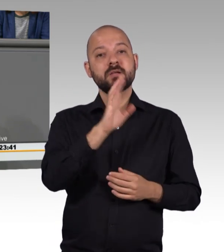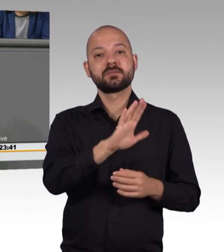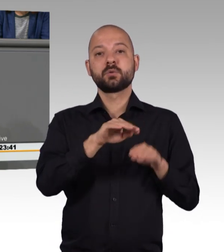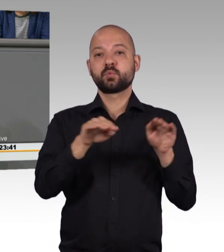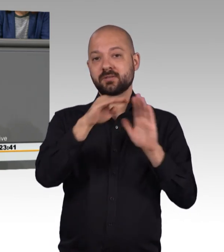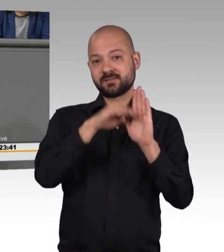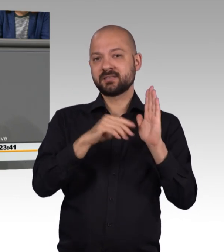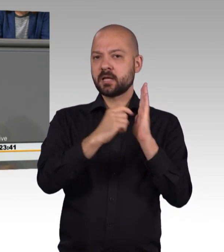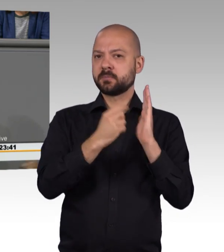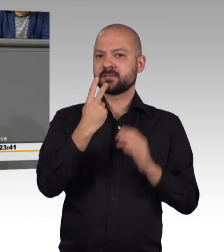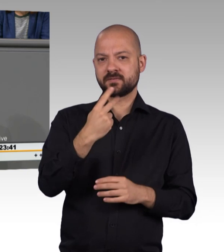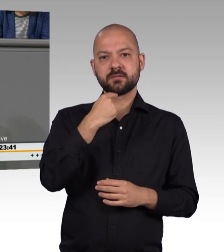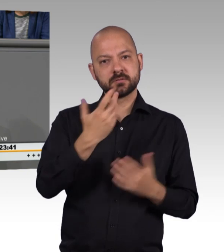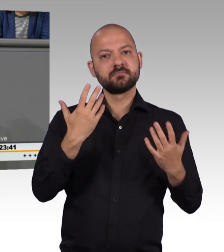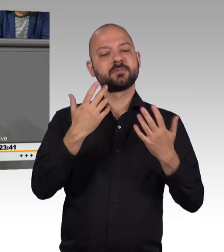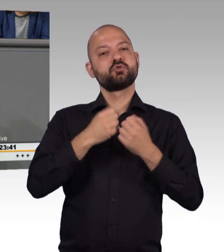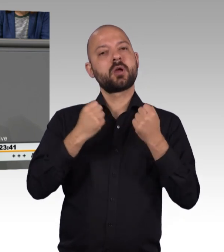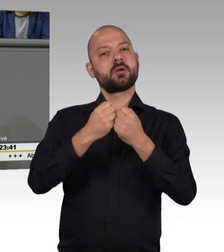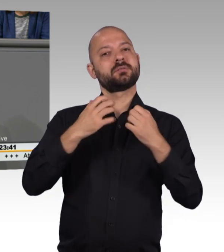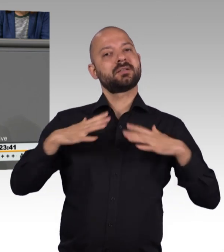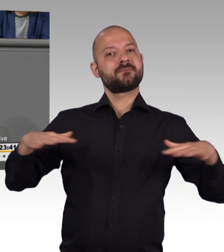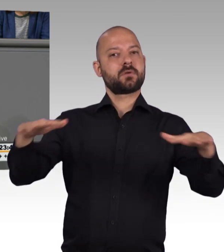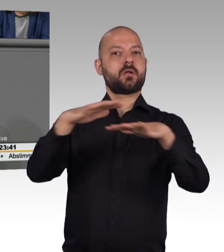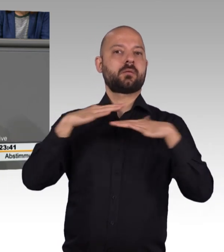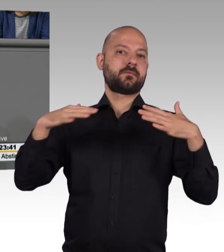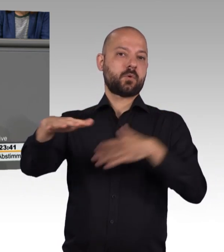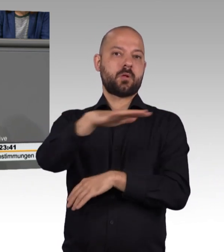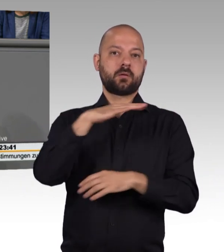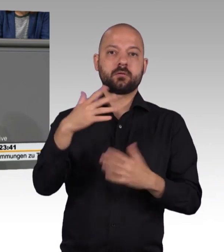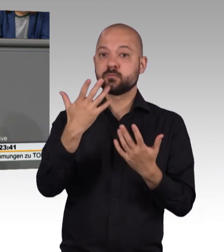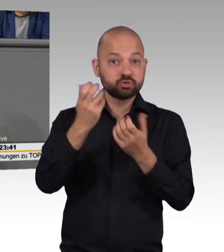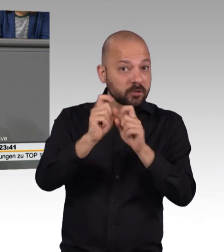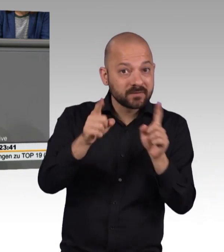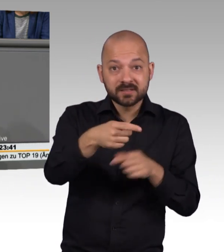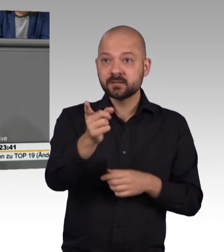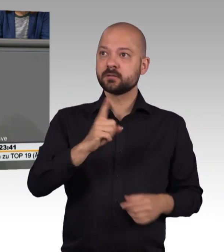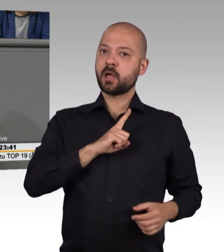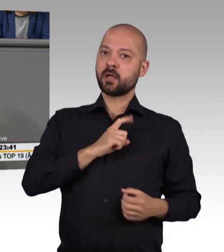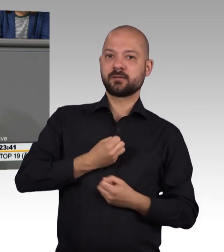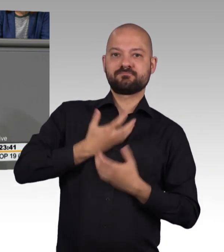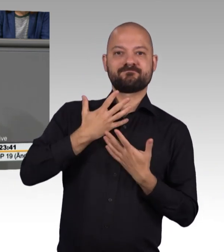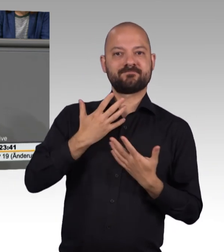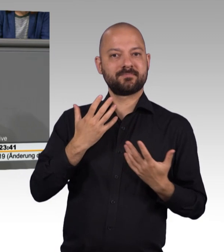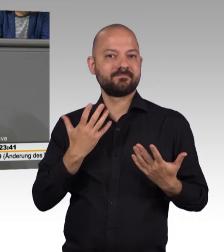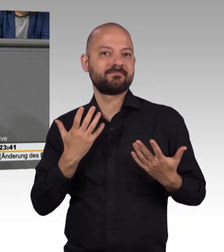Volke aus. Wer aber nicht in der Lage ist, für sich selbst einen Willen zu bilden, der kann nicht an der Willensbildung des Volkes